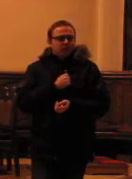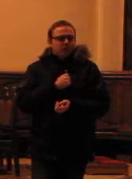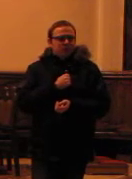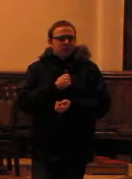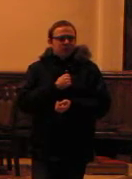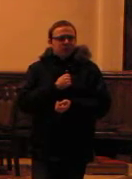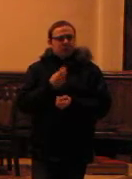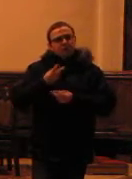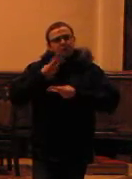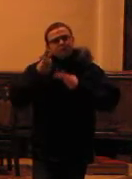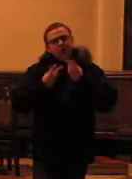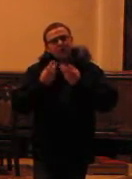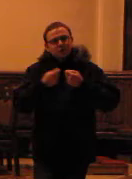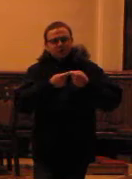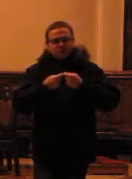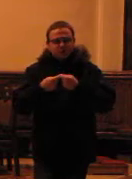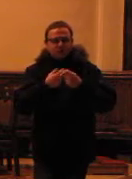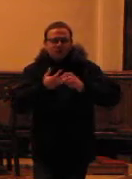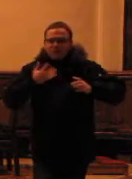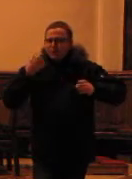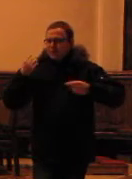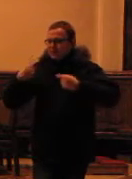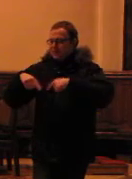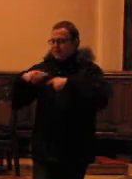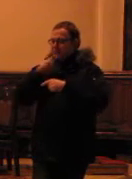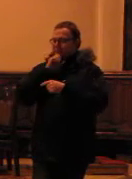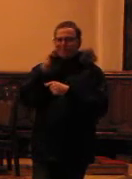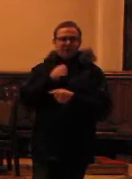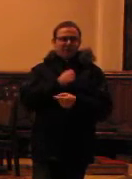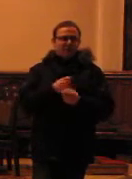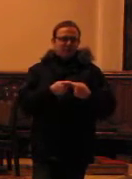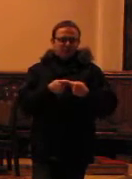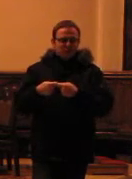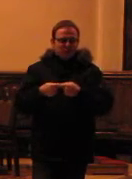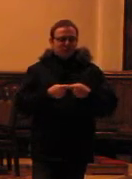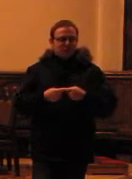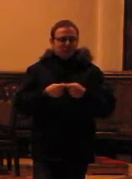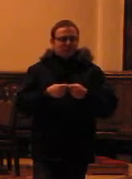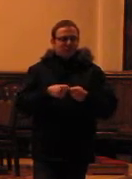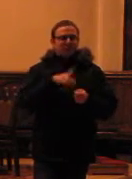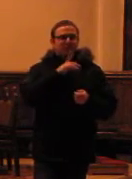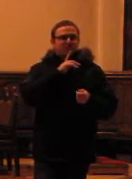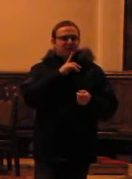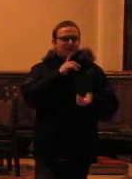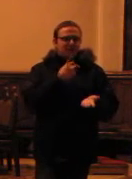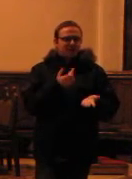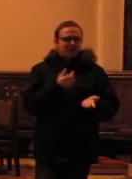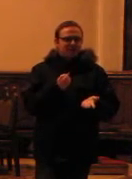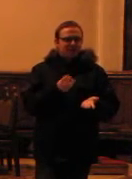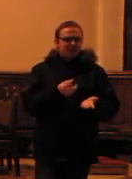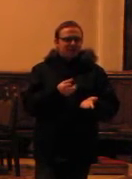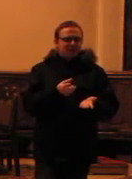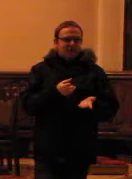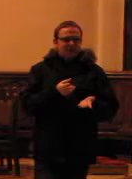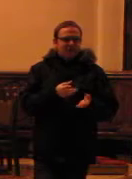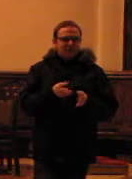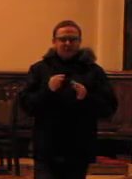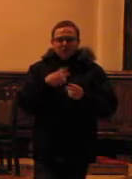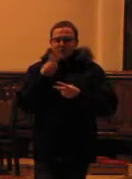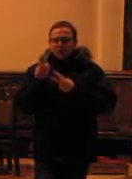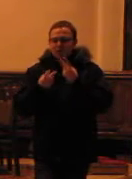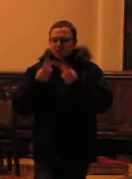Szukaliśmy jakiejś sytuacji. Wciąż nie wiem, że tej sytuacji to było jasne, prawda? No i... Gdzie rzeczywiście